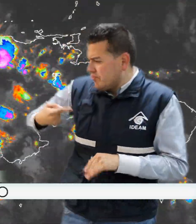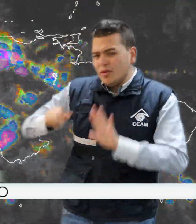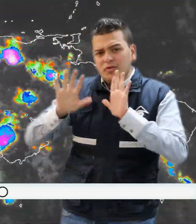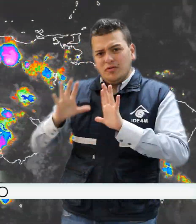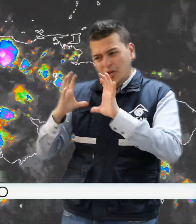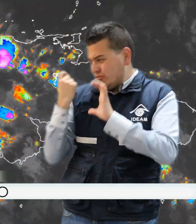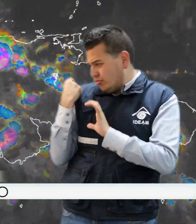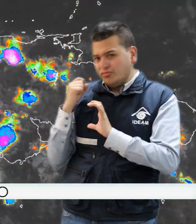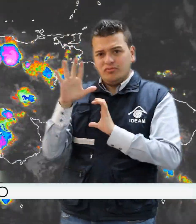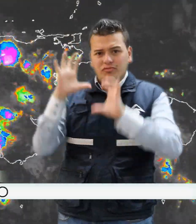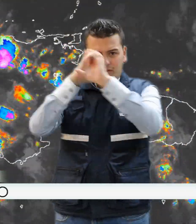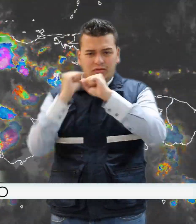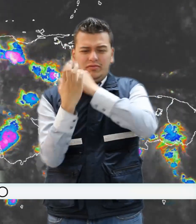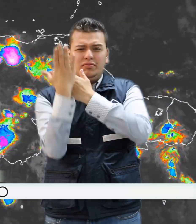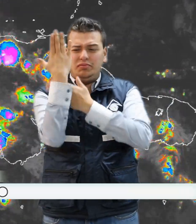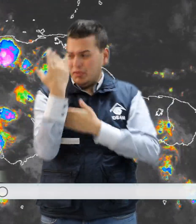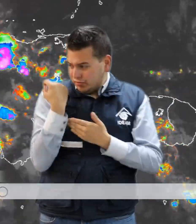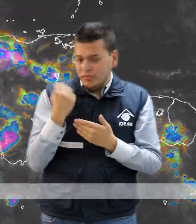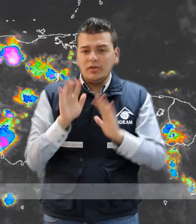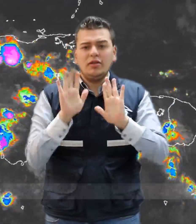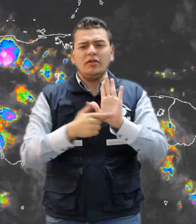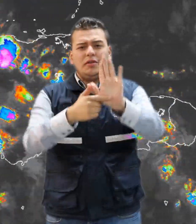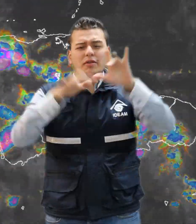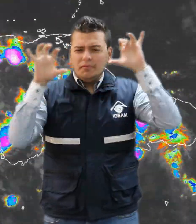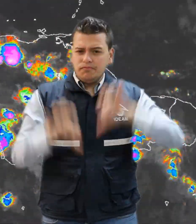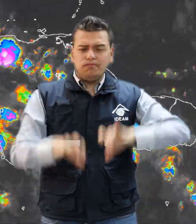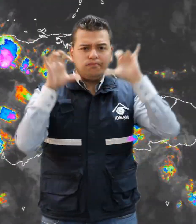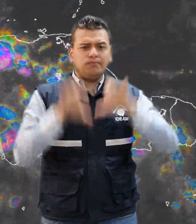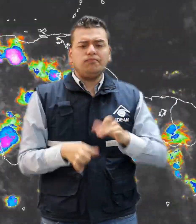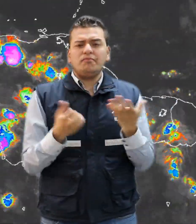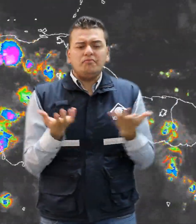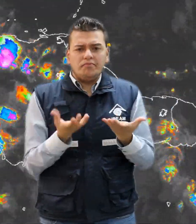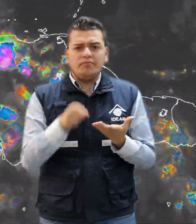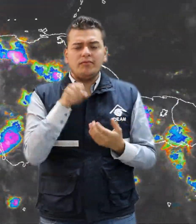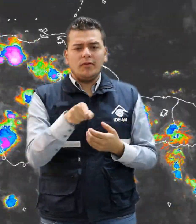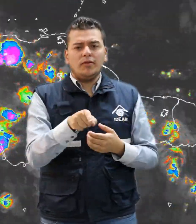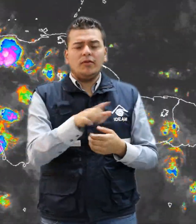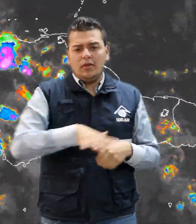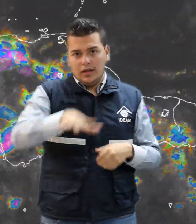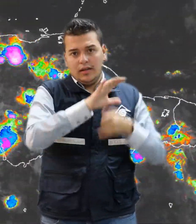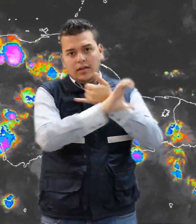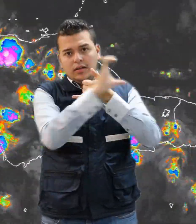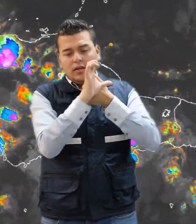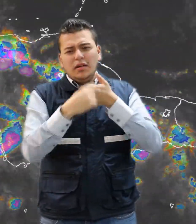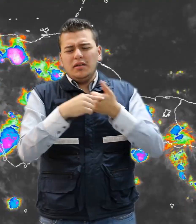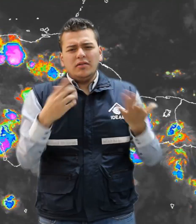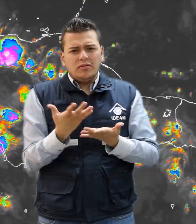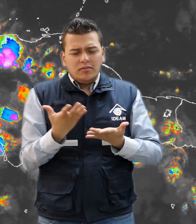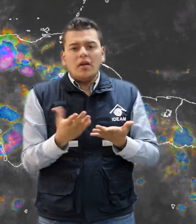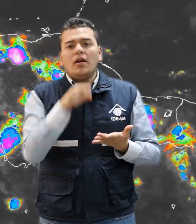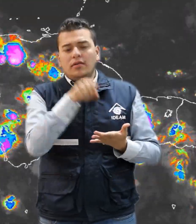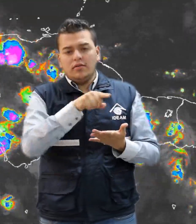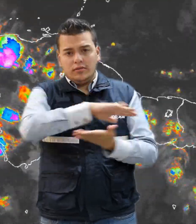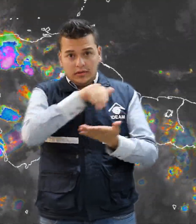las horas de la noche y durante algunas horas de la madrugada se presentaron fuertes lluvias en sectores de la región Caribe, especialmente hacia